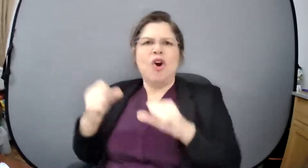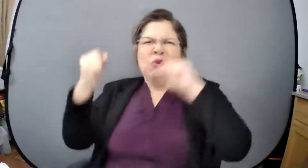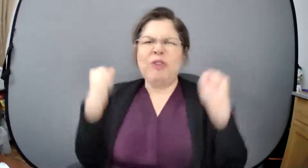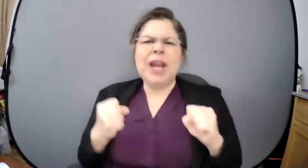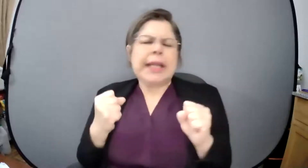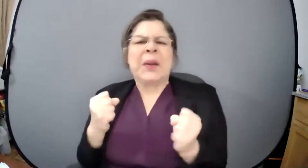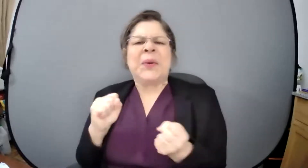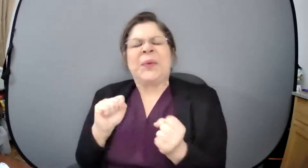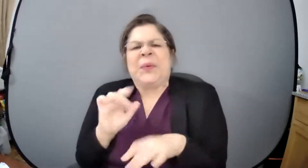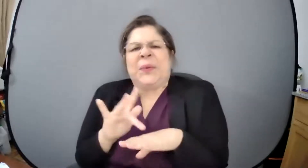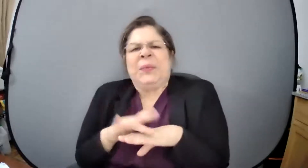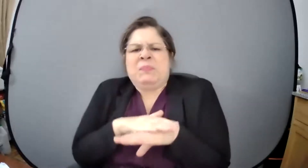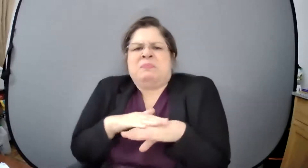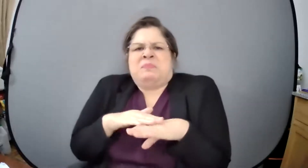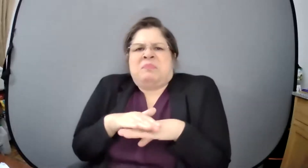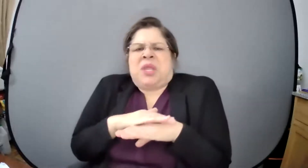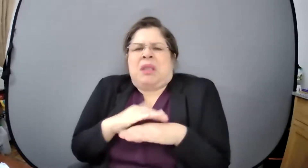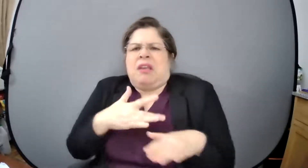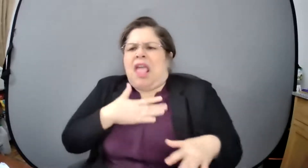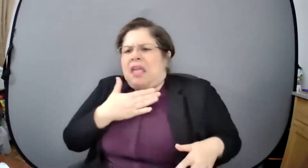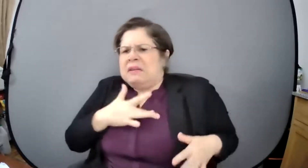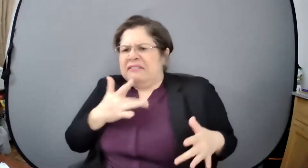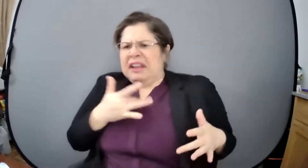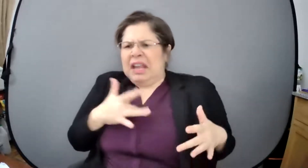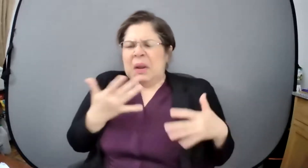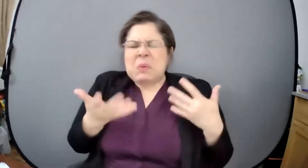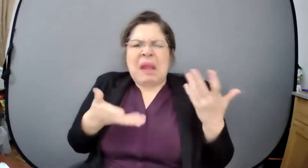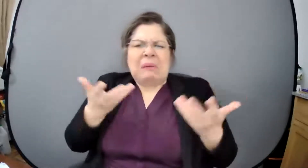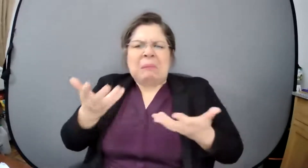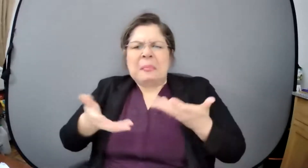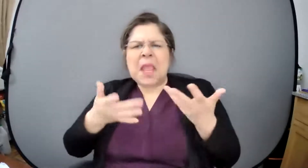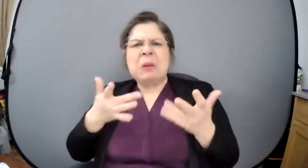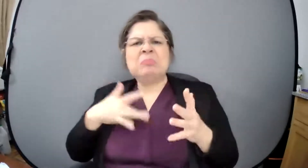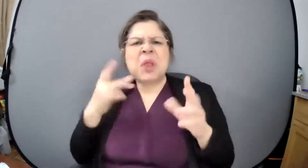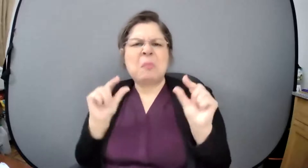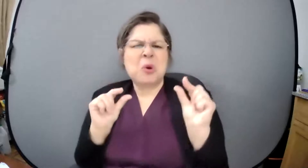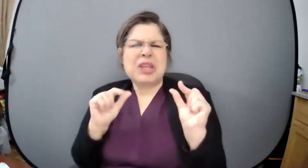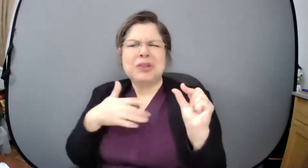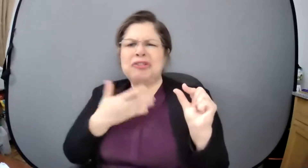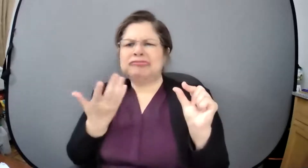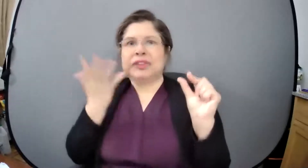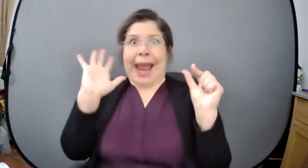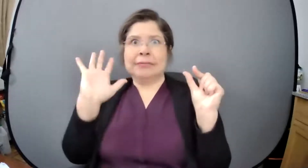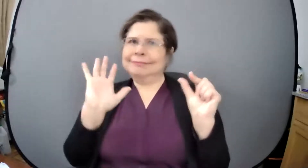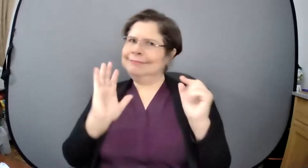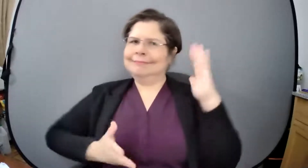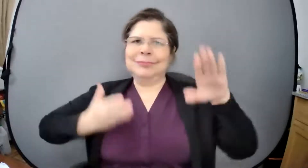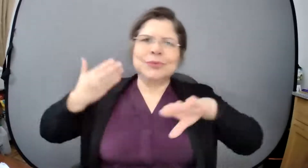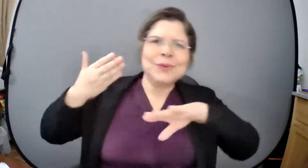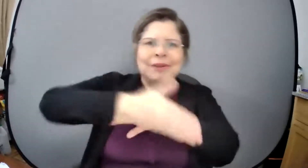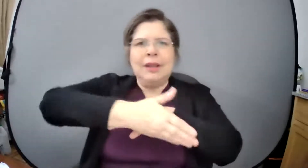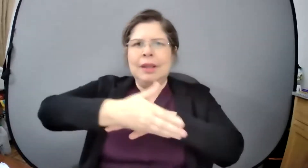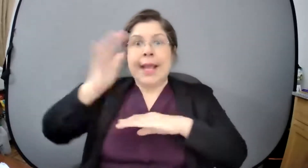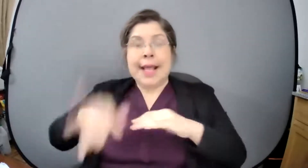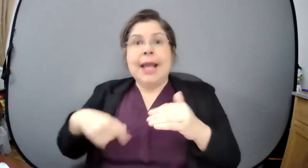orientar y ser ejemplo porque pues llevo, ya yo no sé ni cuánto llevo y cuántas cosas me